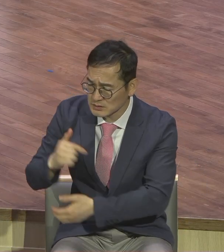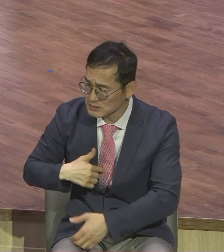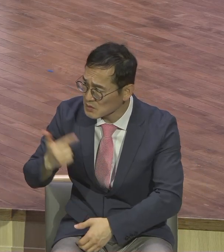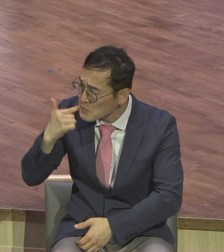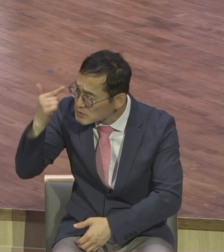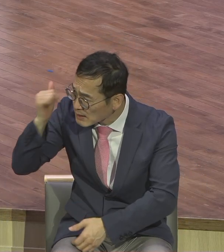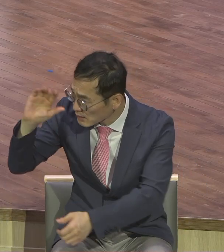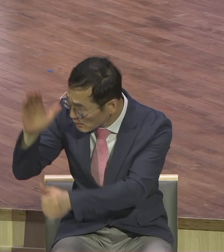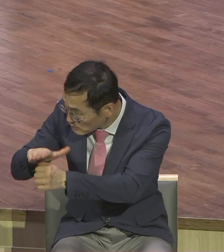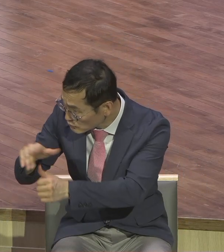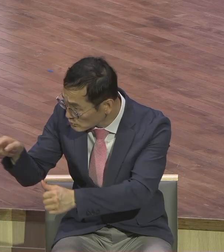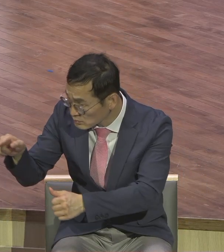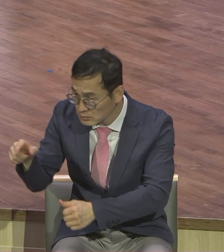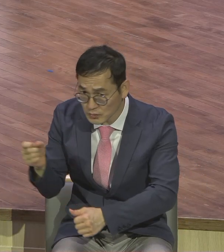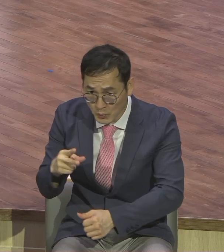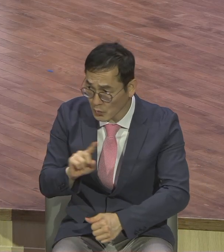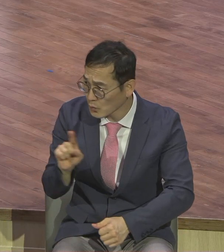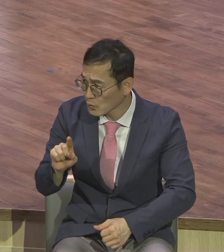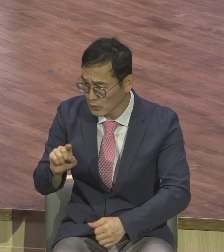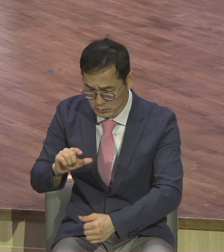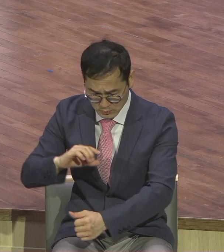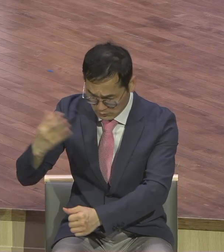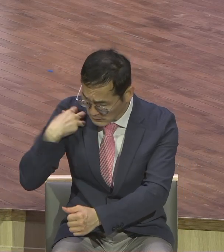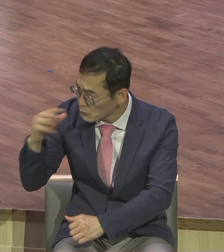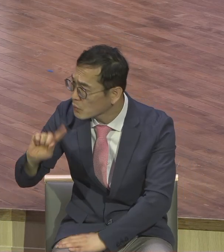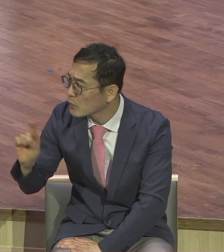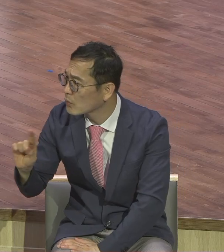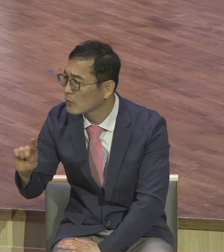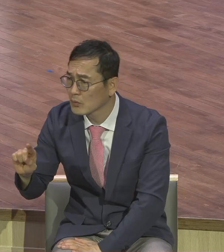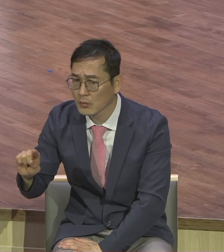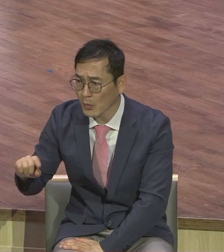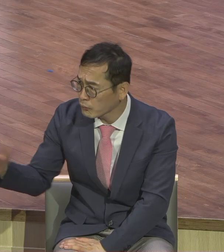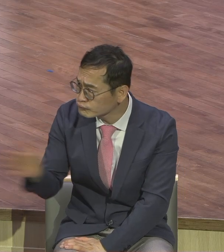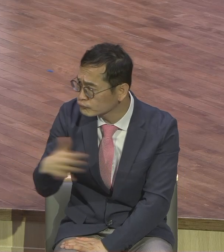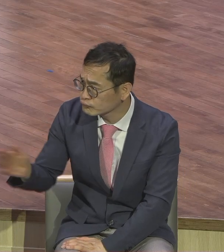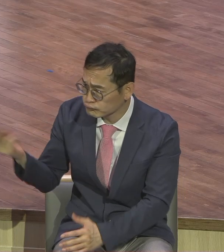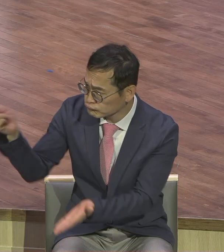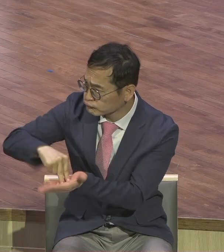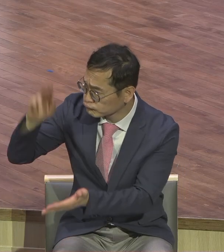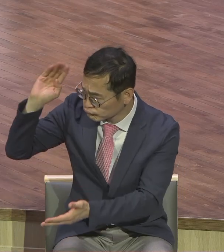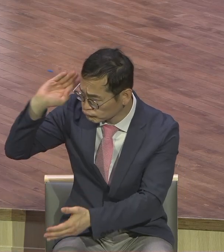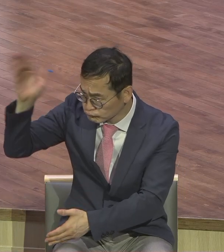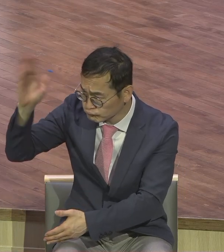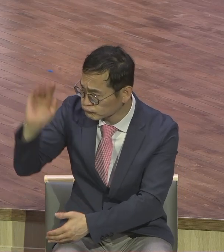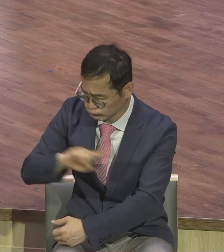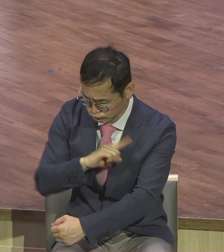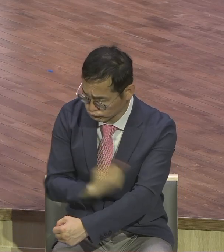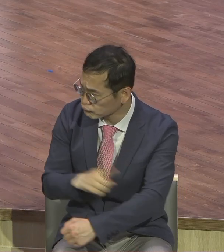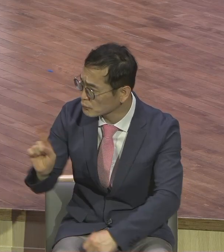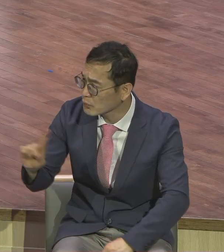권위로 누가 이렇게 하라 그랬냐 라고 지금 따집니다.